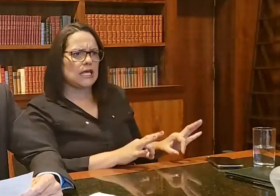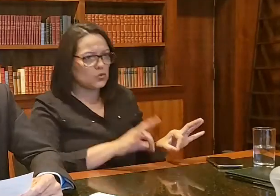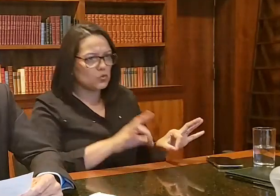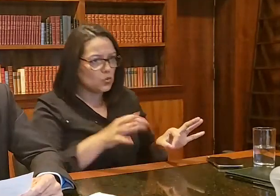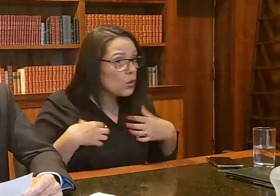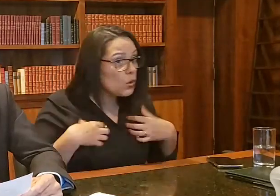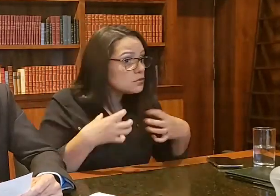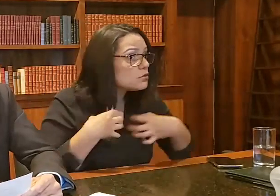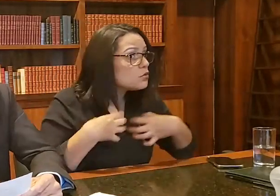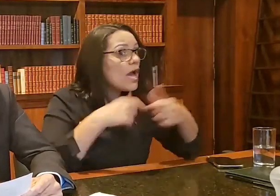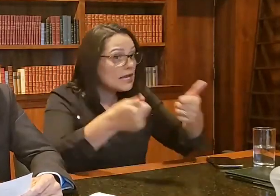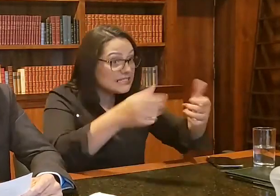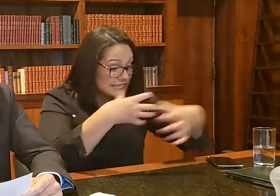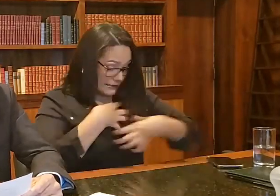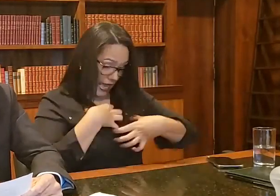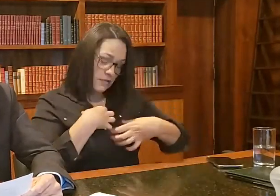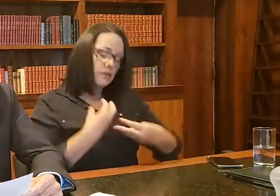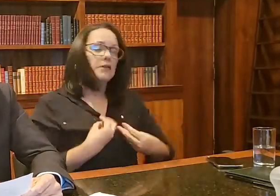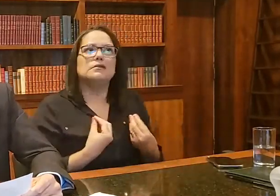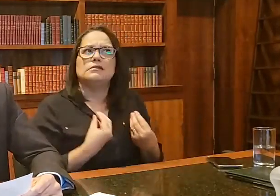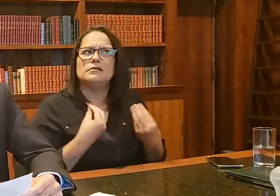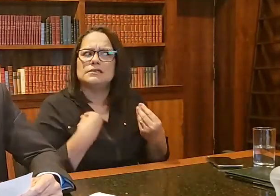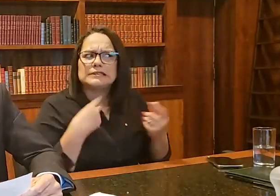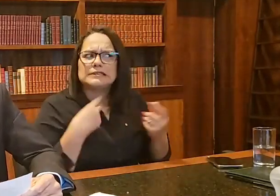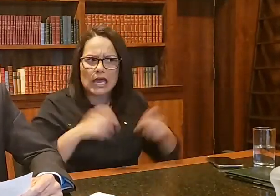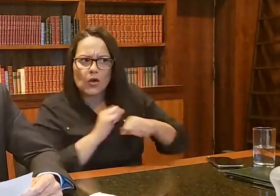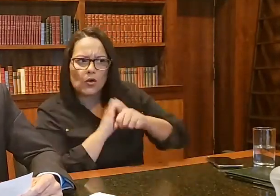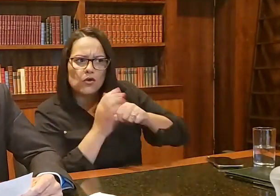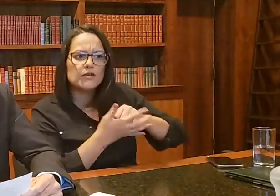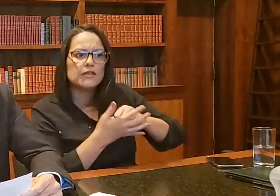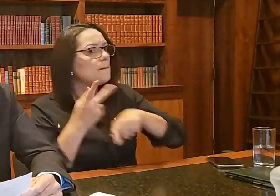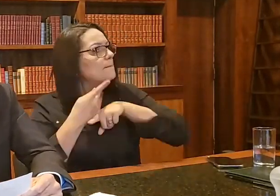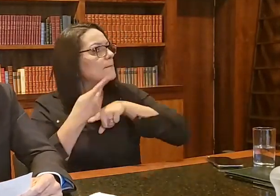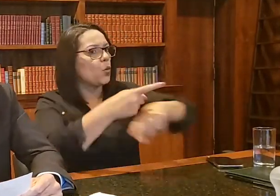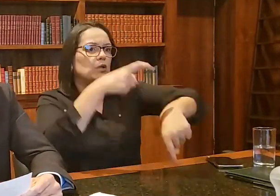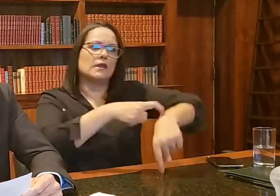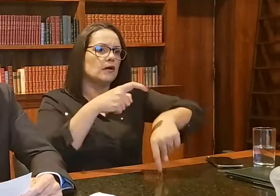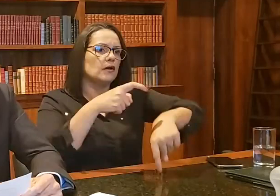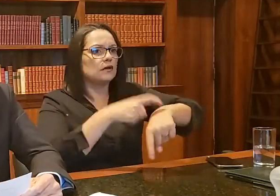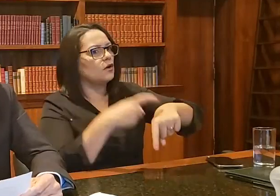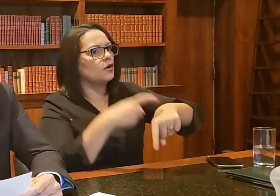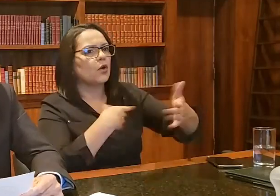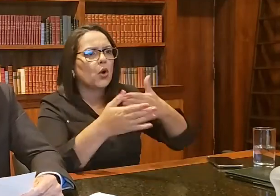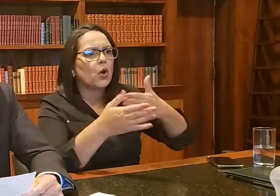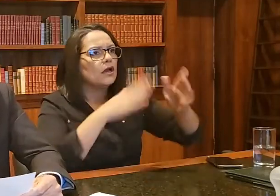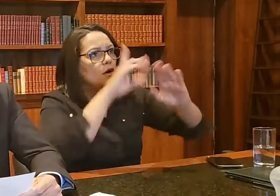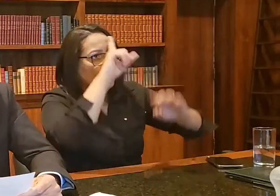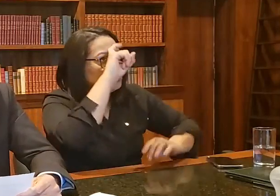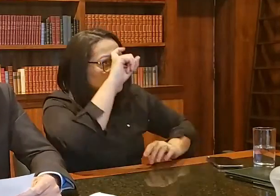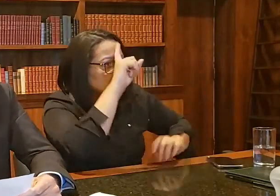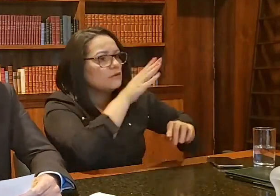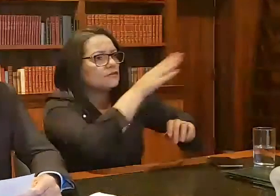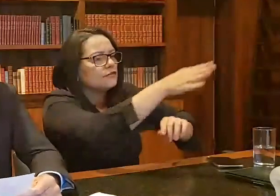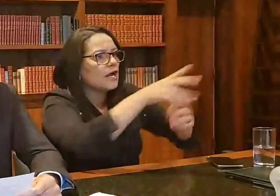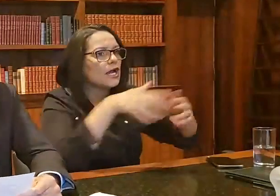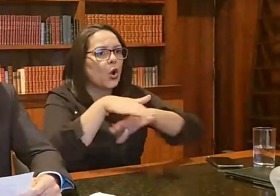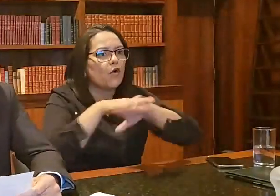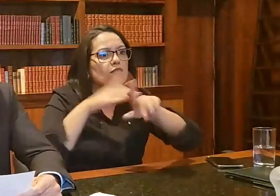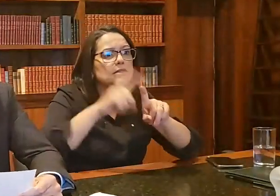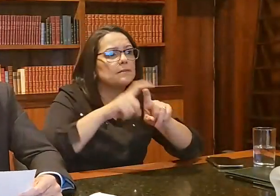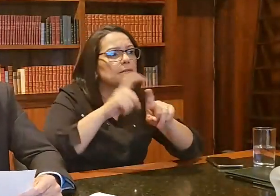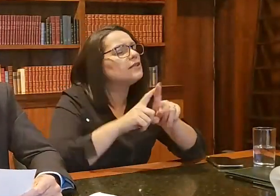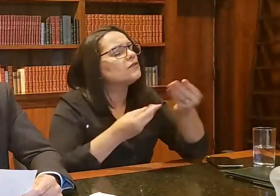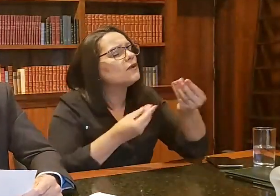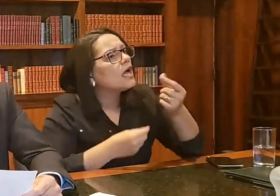sintoma, que possa ser Covid, procure a Unidade Básica de Saúde, um hospital, e converse com o seu médico para ver o que ele vai receitar